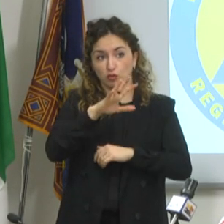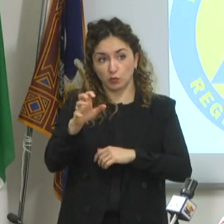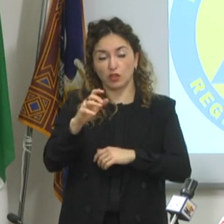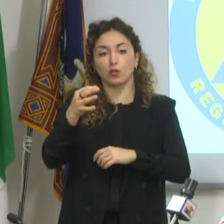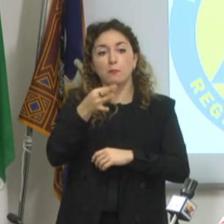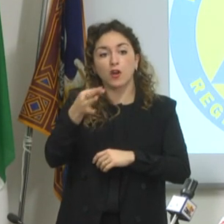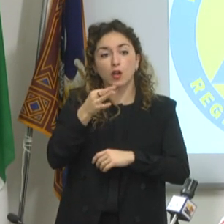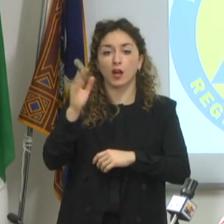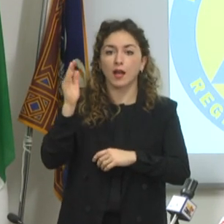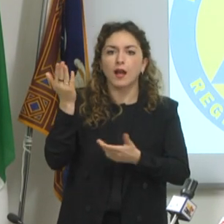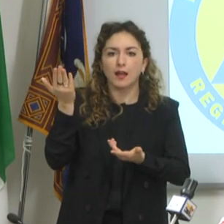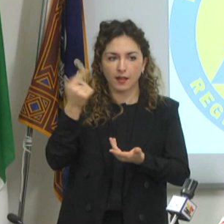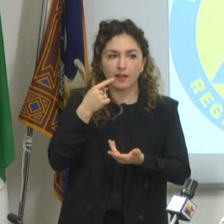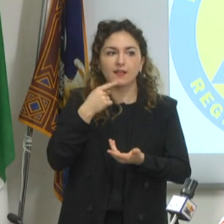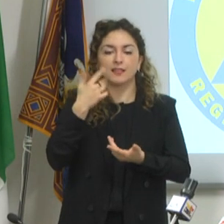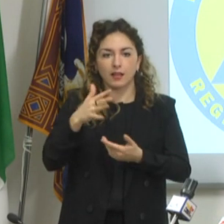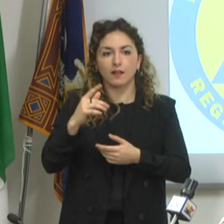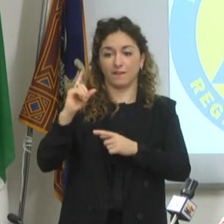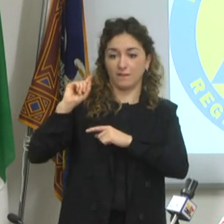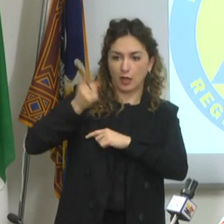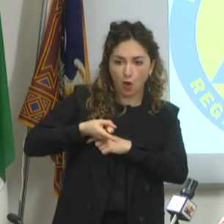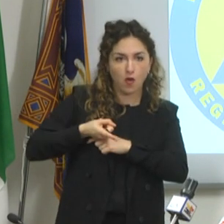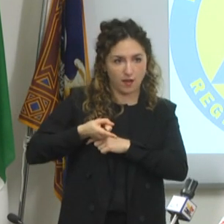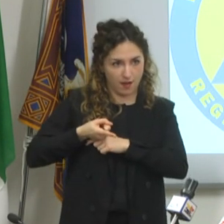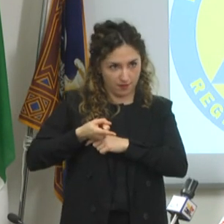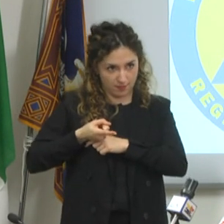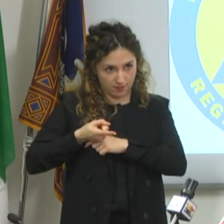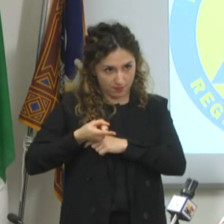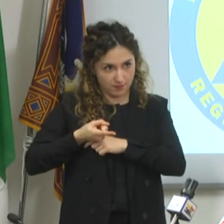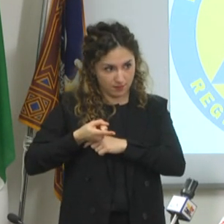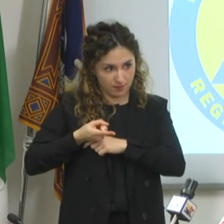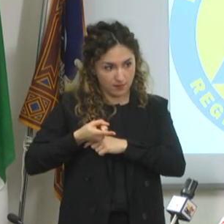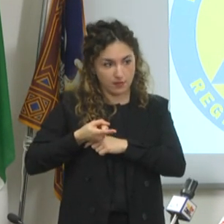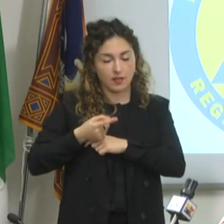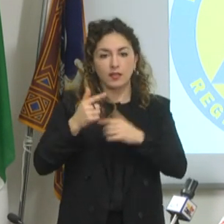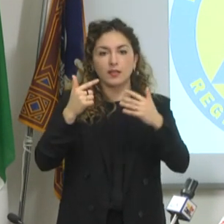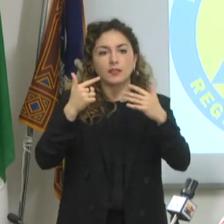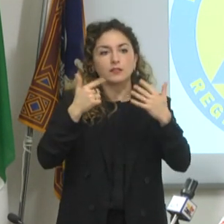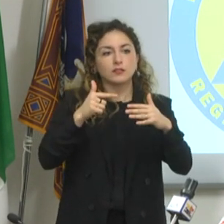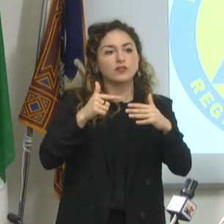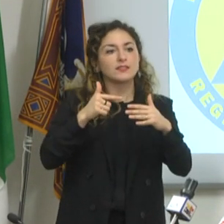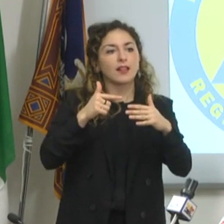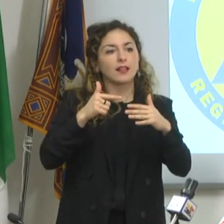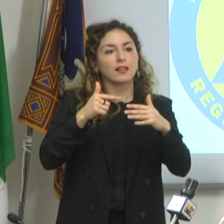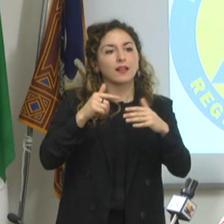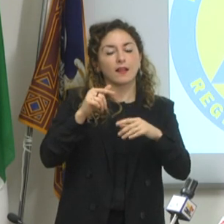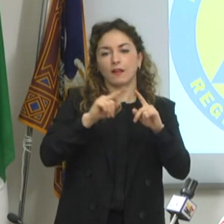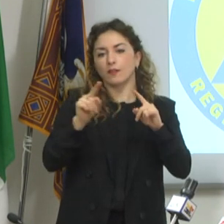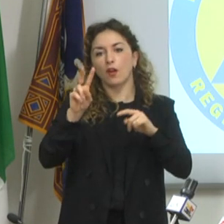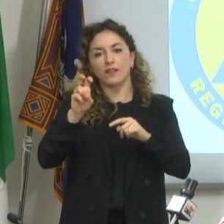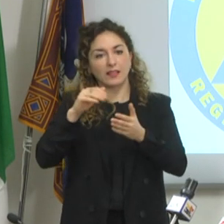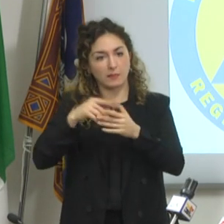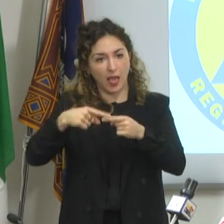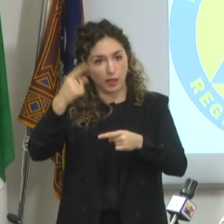molecolari fatti da inizio epidemia. Dai 17 ai 20 mila al giorno. Quando ne facciamo